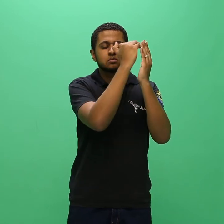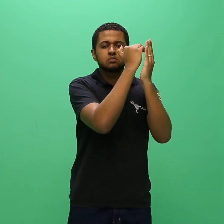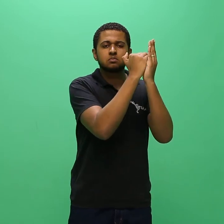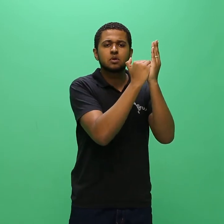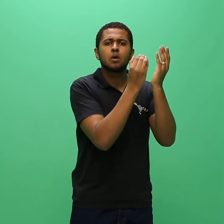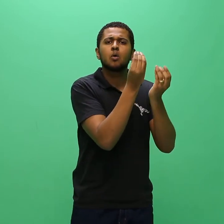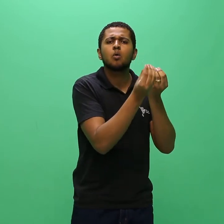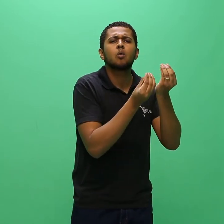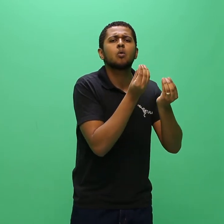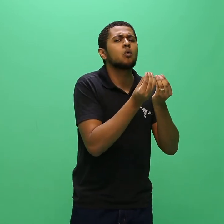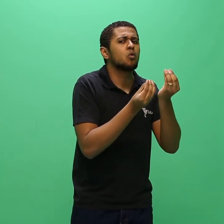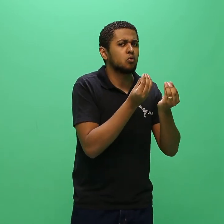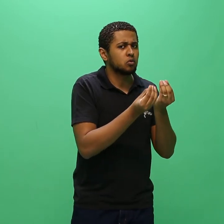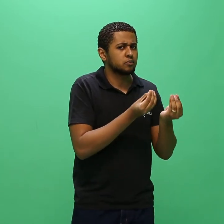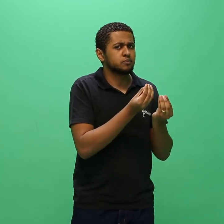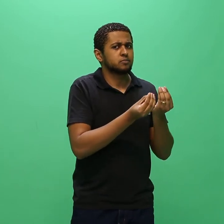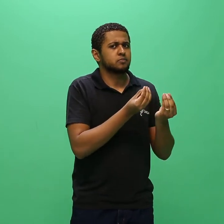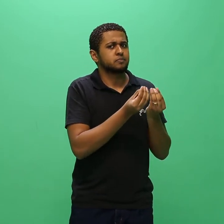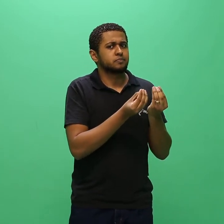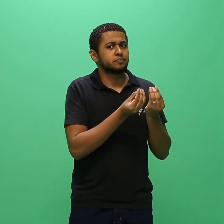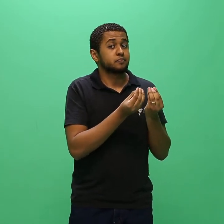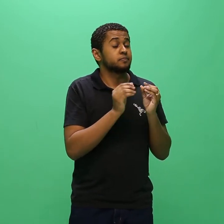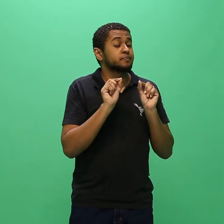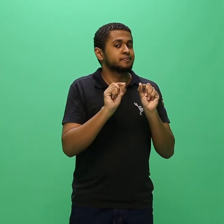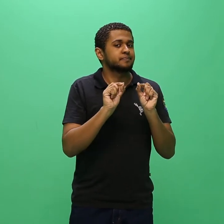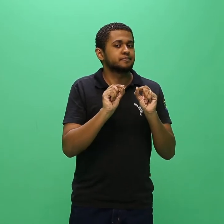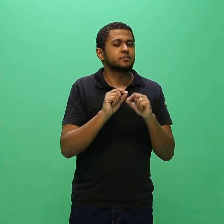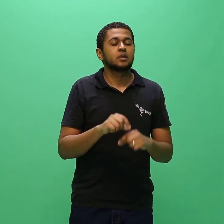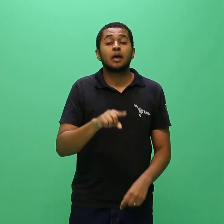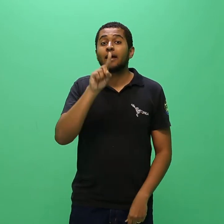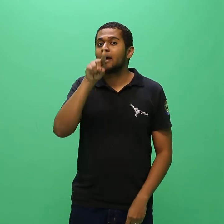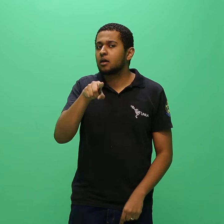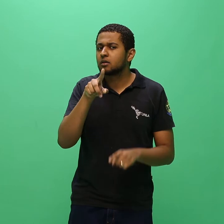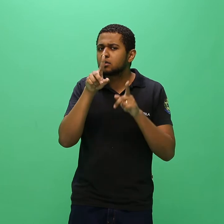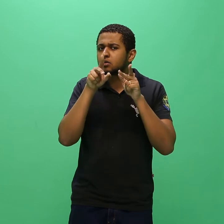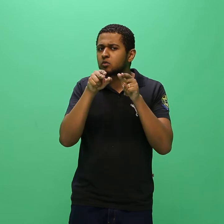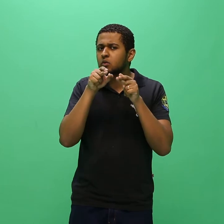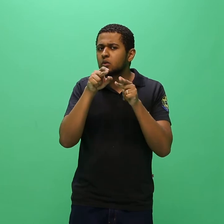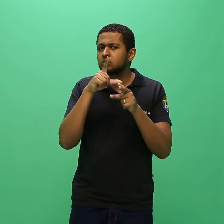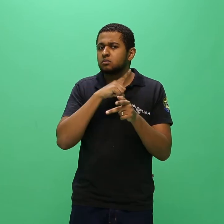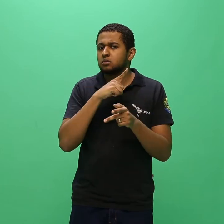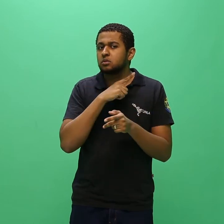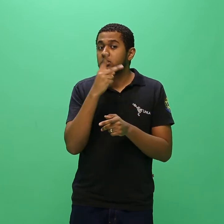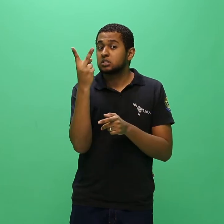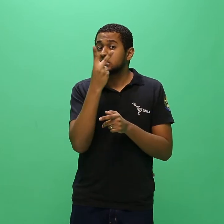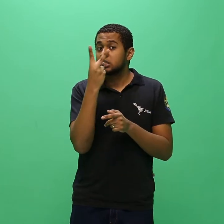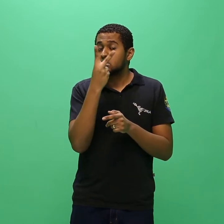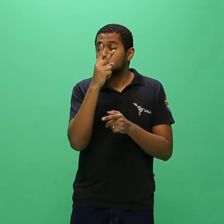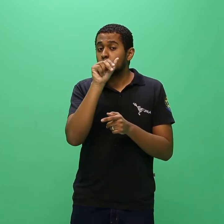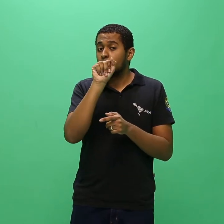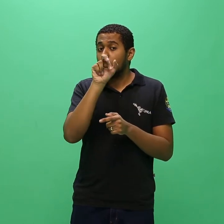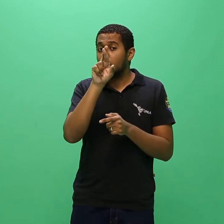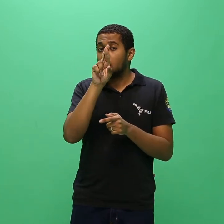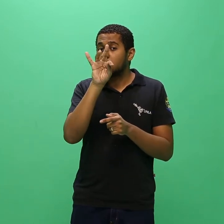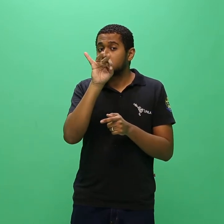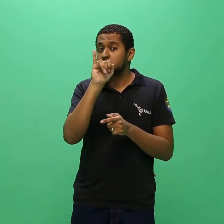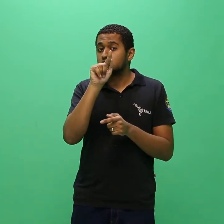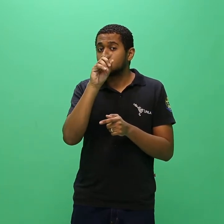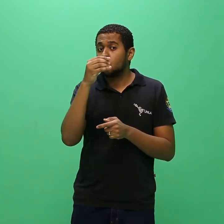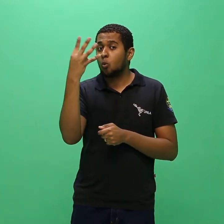atenderá ao disposto no inciso 2 do art. 44 da Lei de Diretrizes e